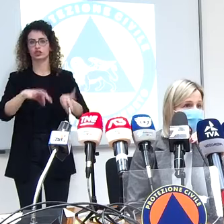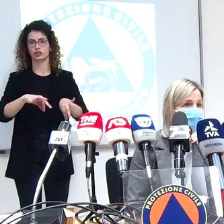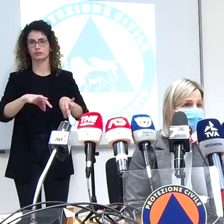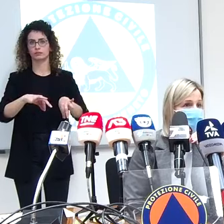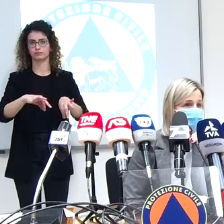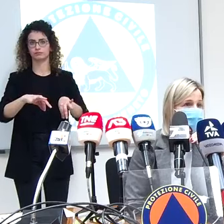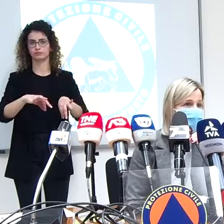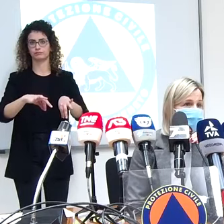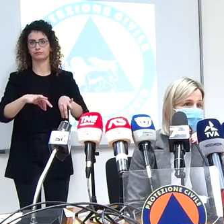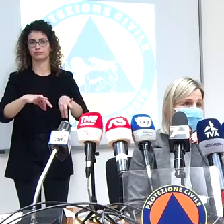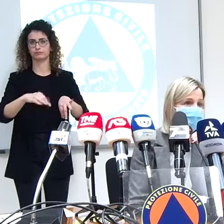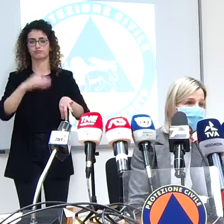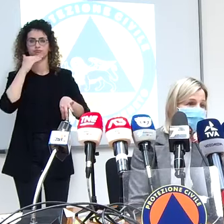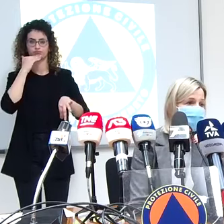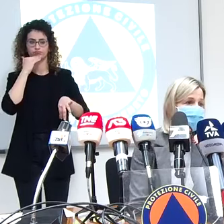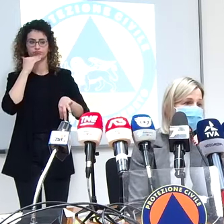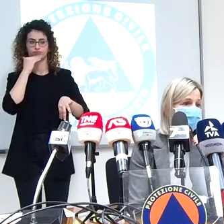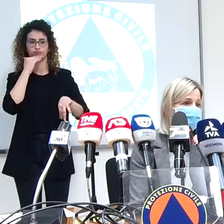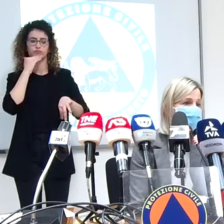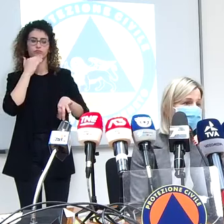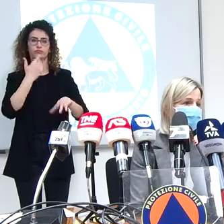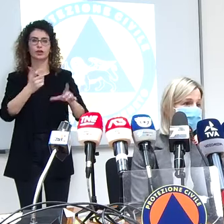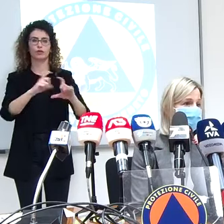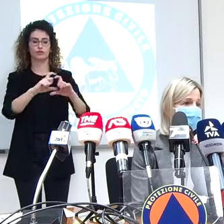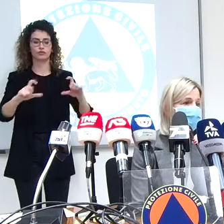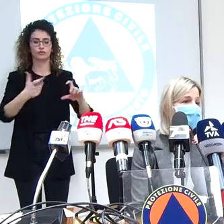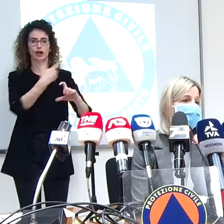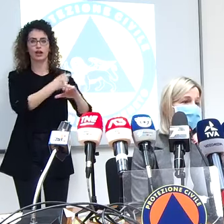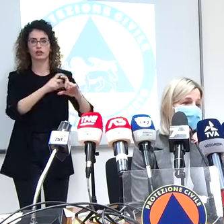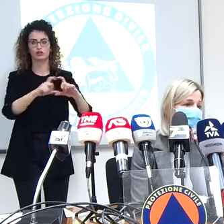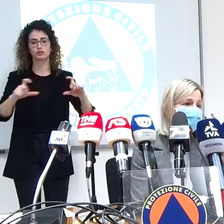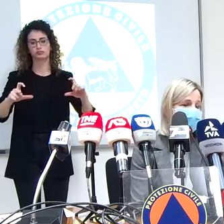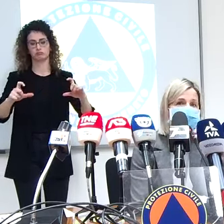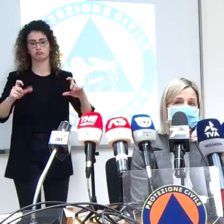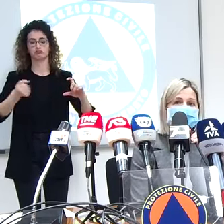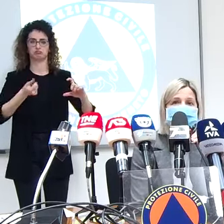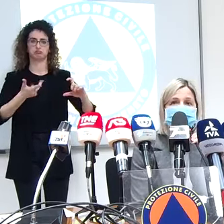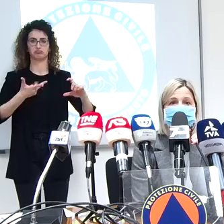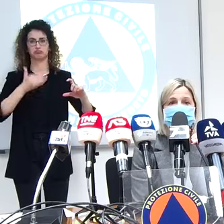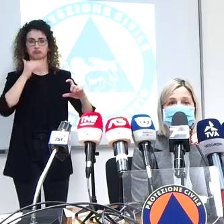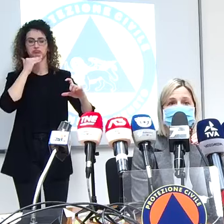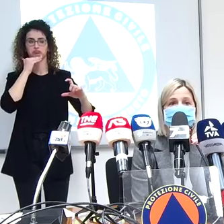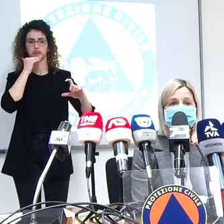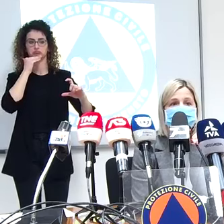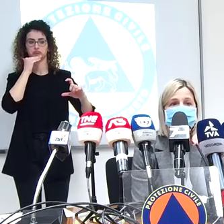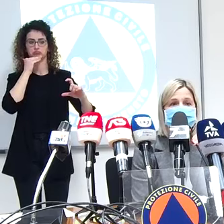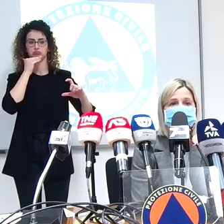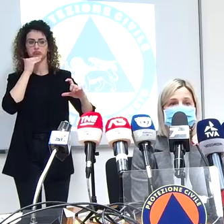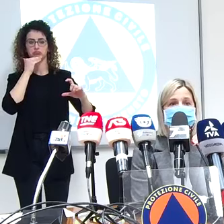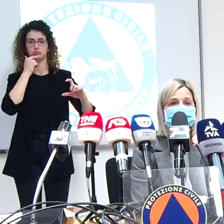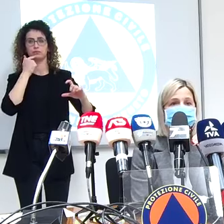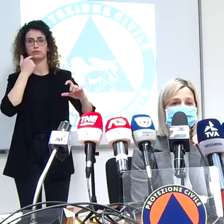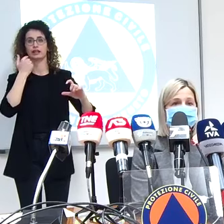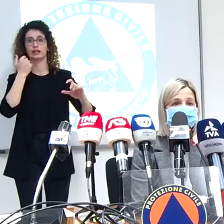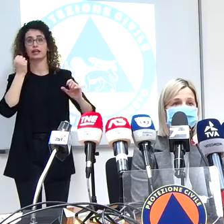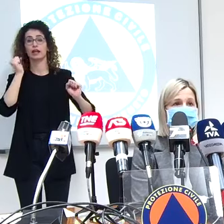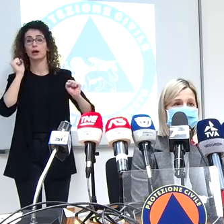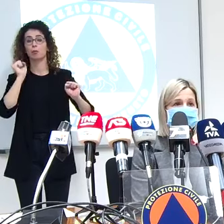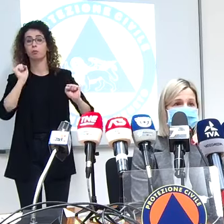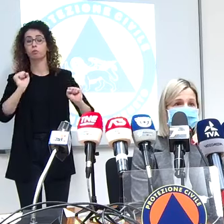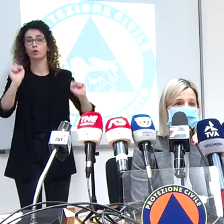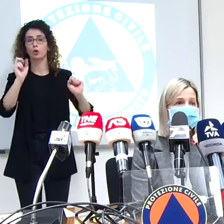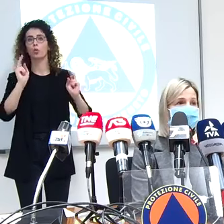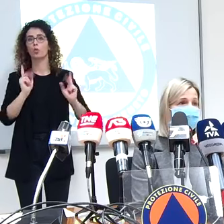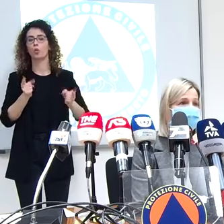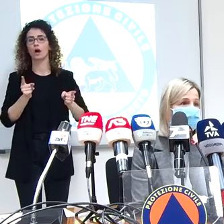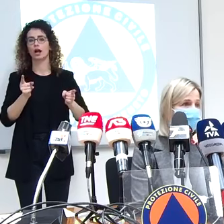o comunque vaccini in numero considerevole e dovrebbe essere parliamo al condizionale sempre nel secondo trimestre